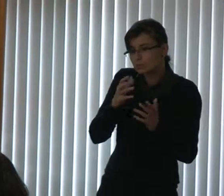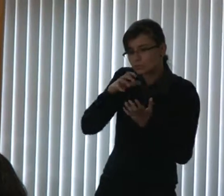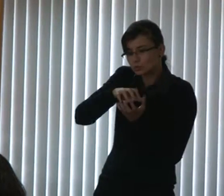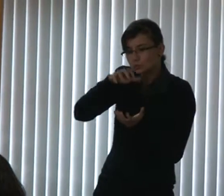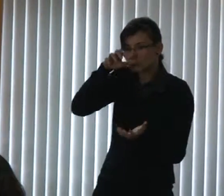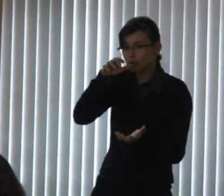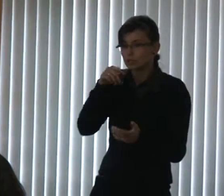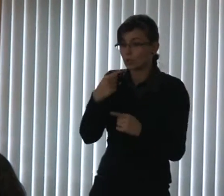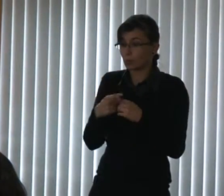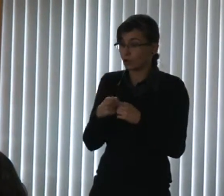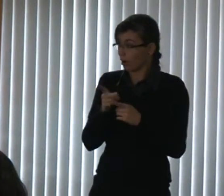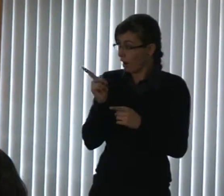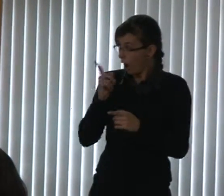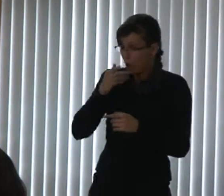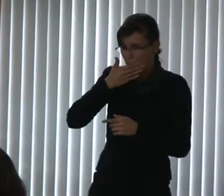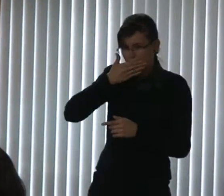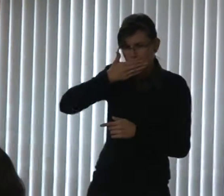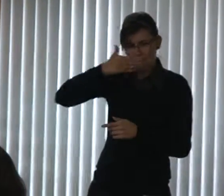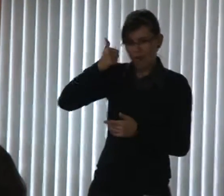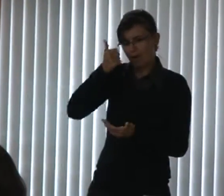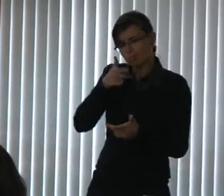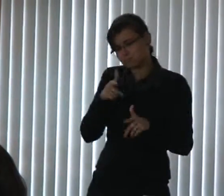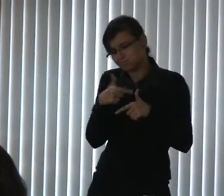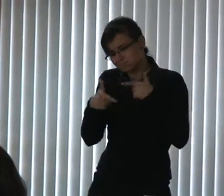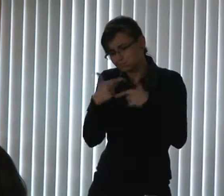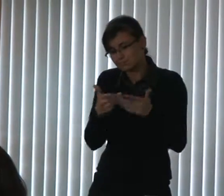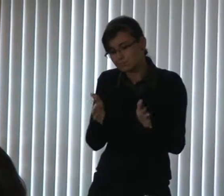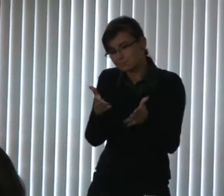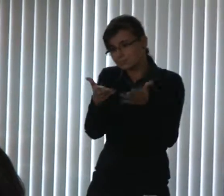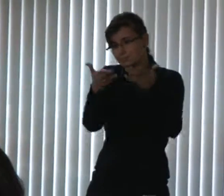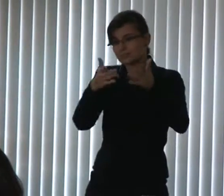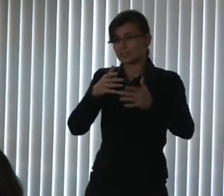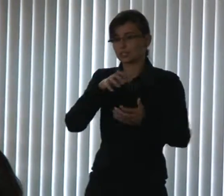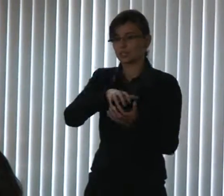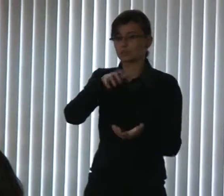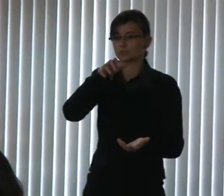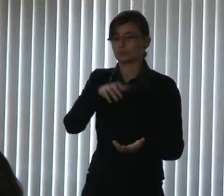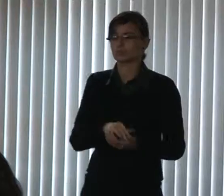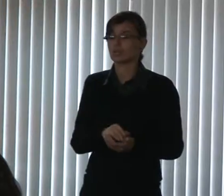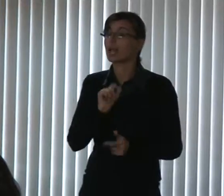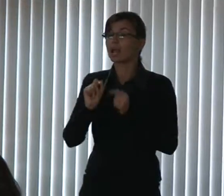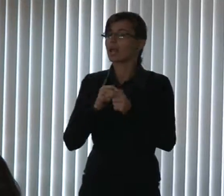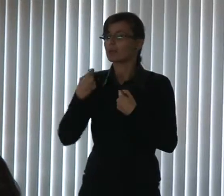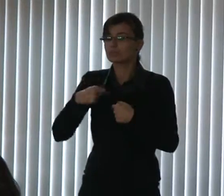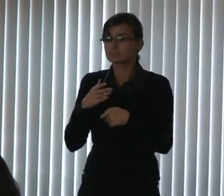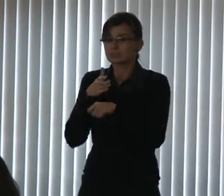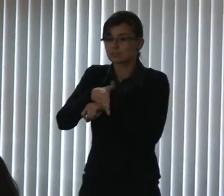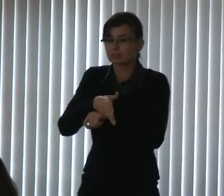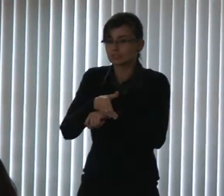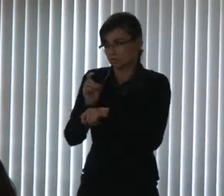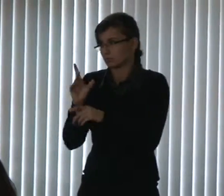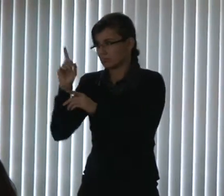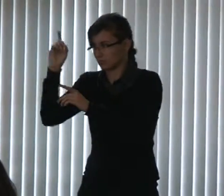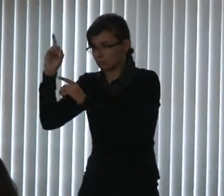trabalhar tão bem com o idoso como a Julieta Reis. E quem é que precisa de acessibilidade à lei da pessoa com deficiência? Um idoso.